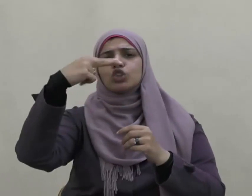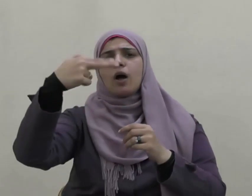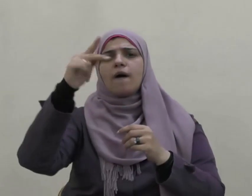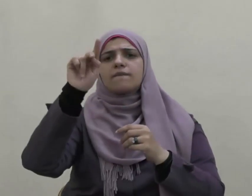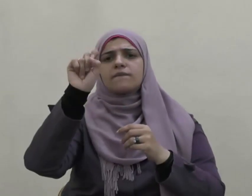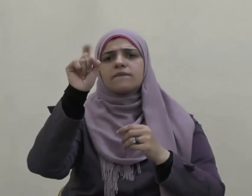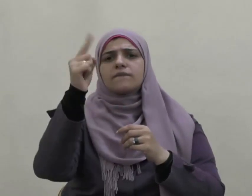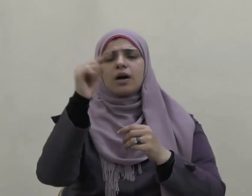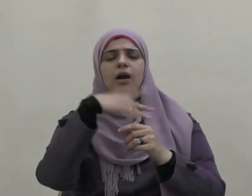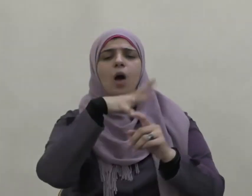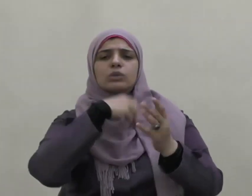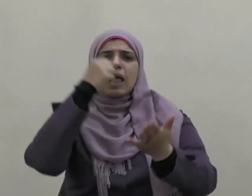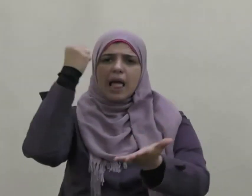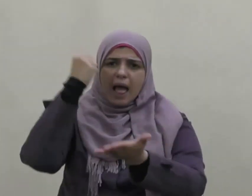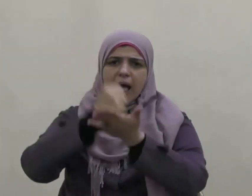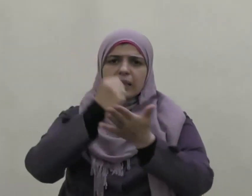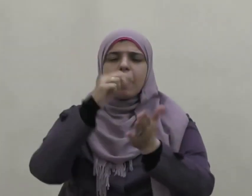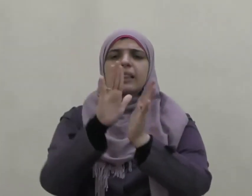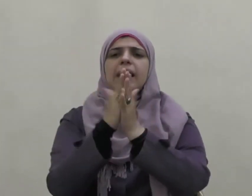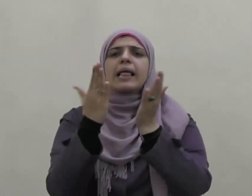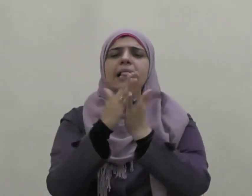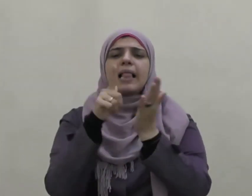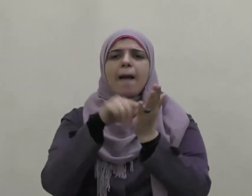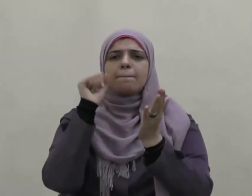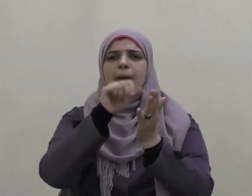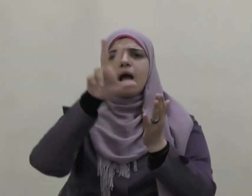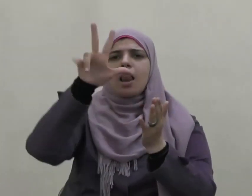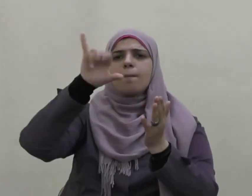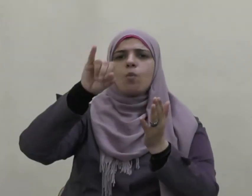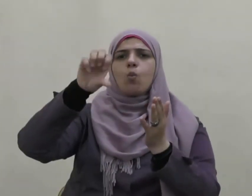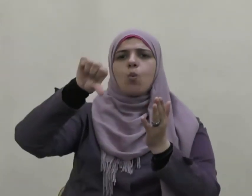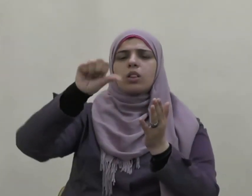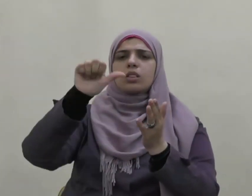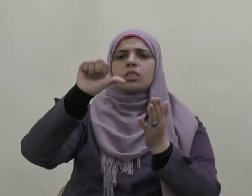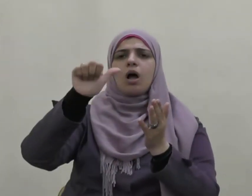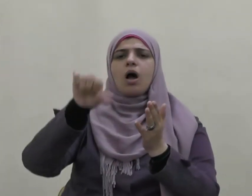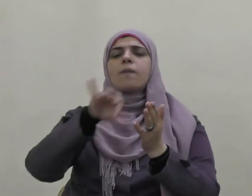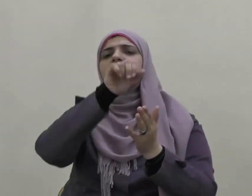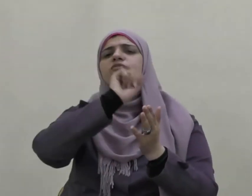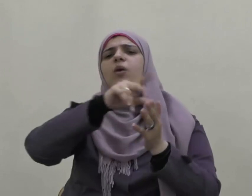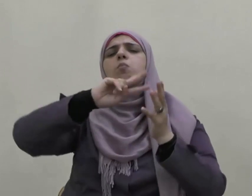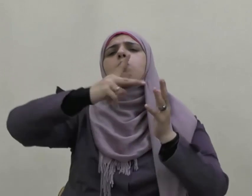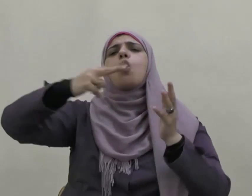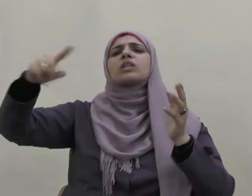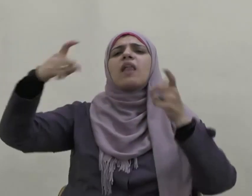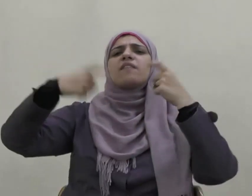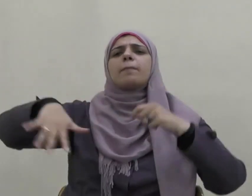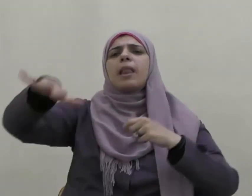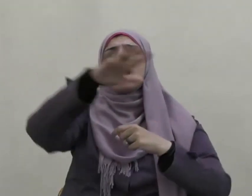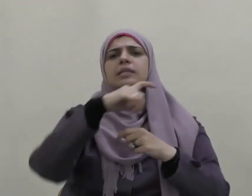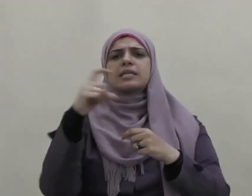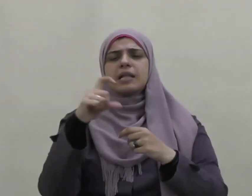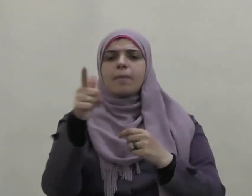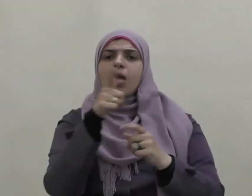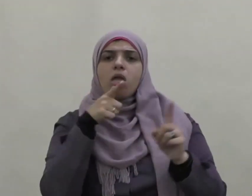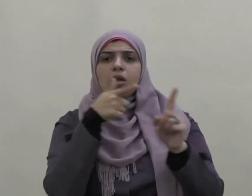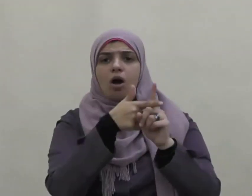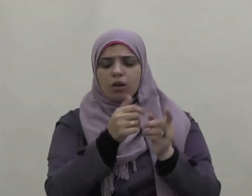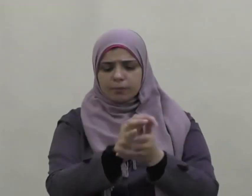اعتماد كتابه الموطأ في مختلف البلاد الإسلامية قائلا إني